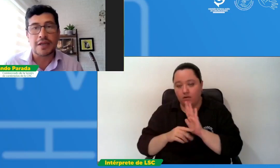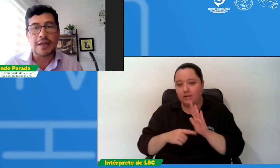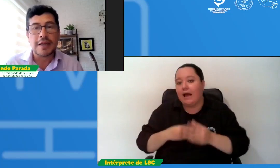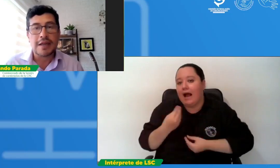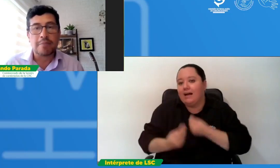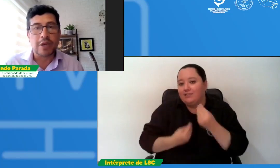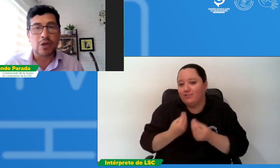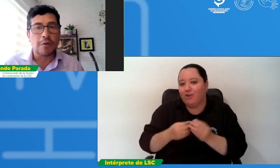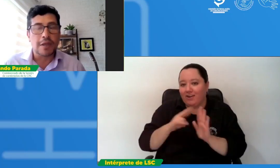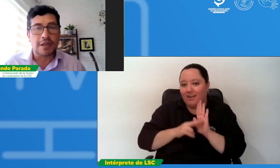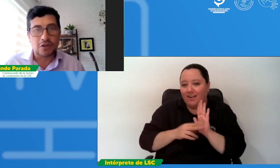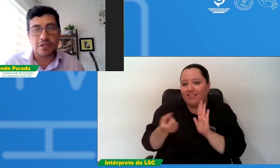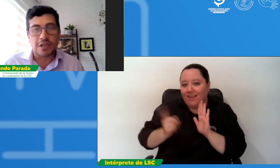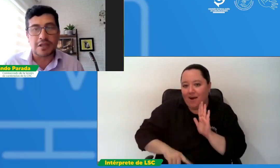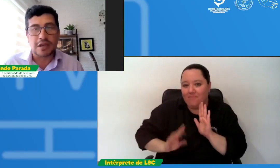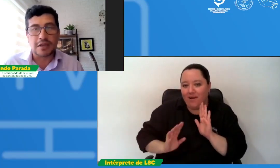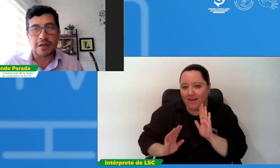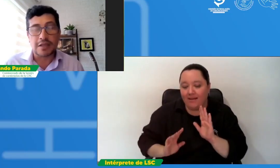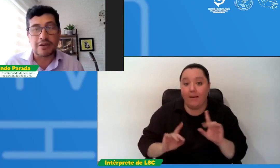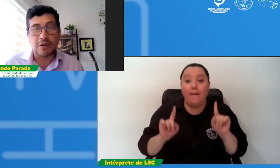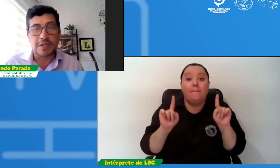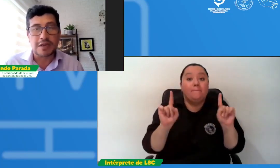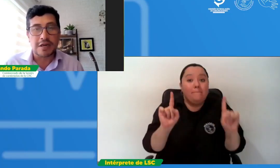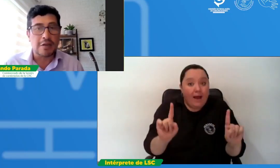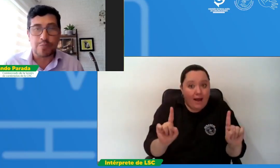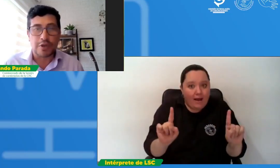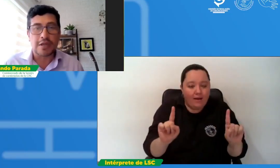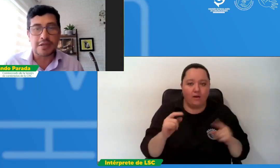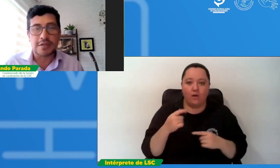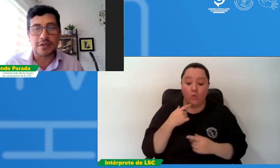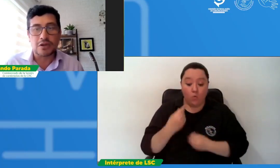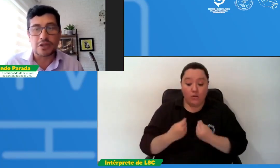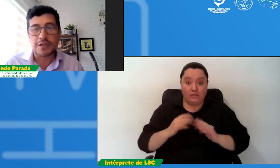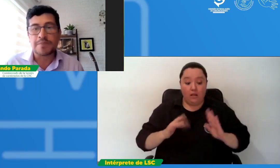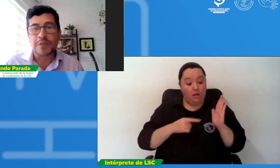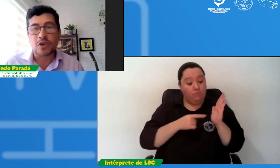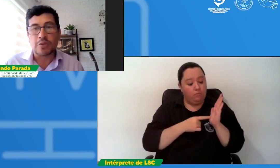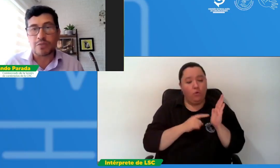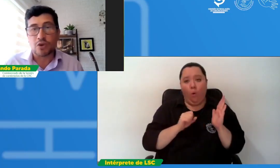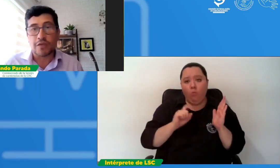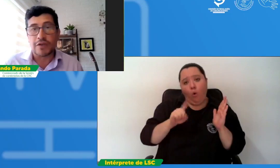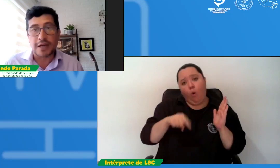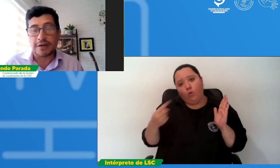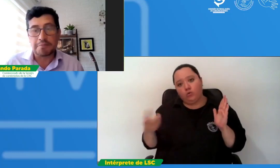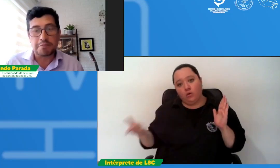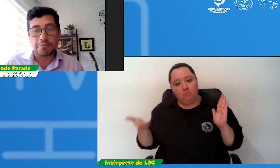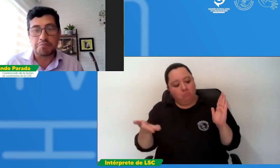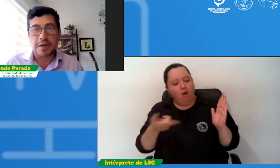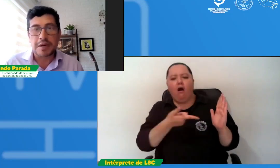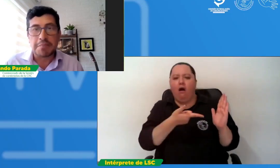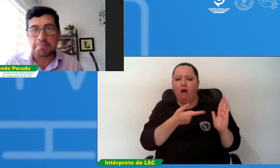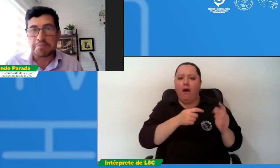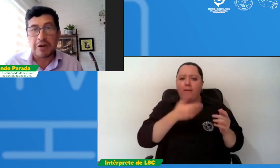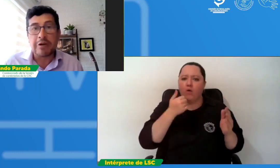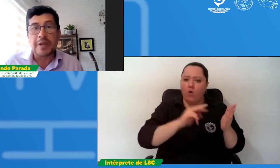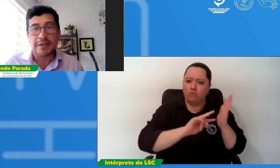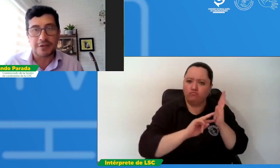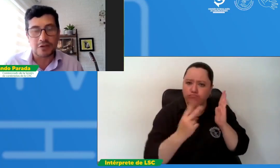pero dentro de esa alternativa no hacer nada pueden existir otras como es modificar levemente esos